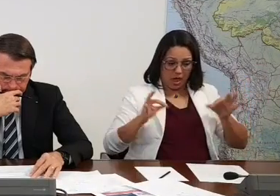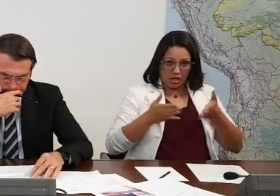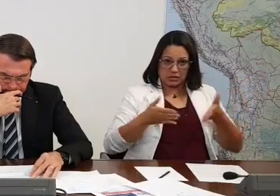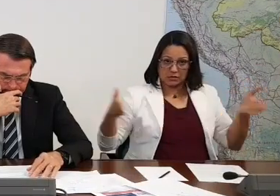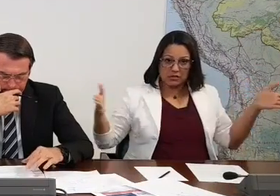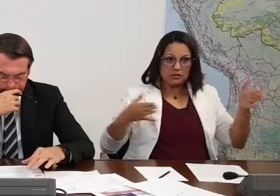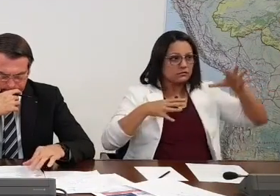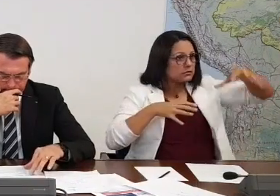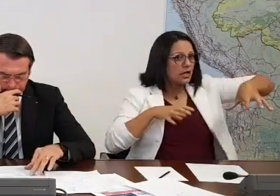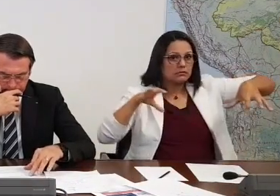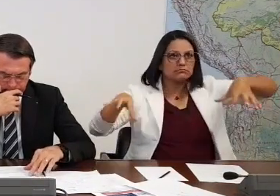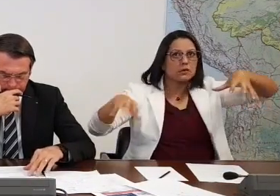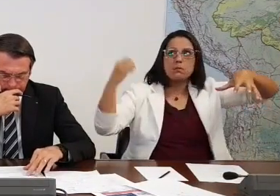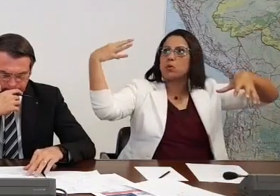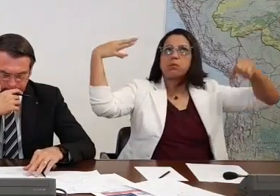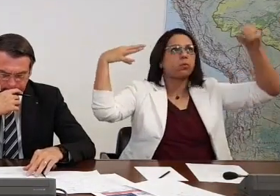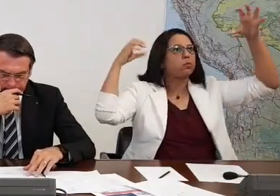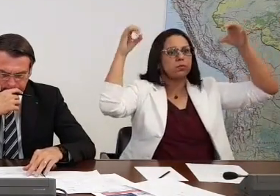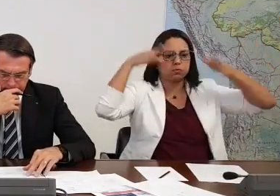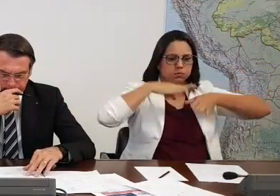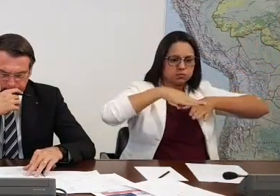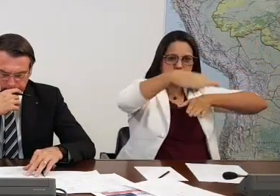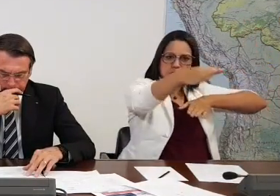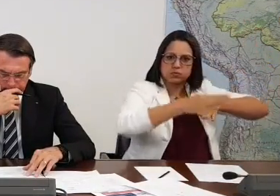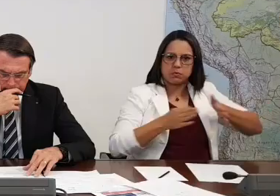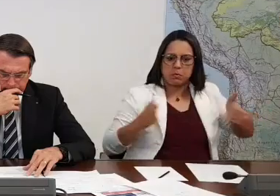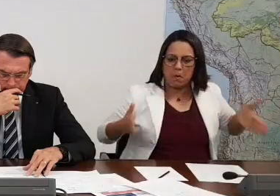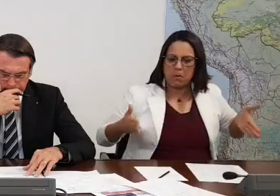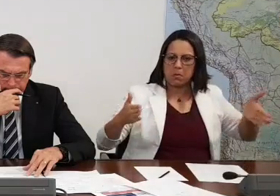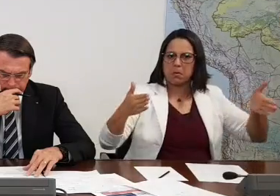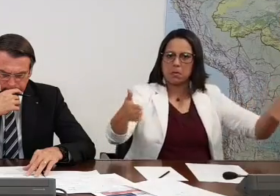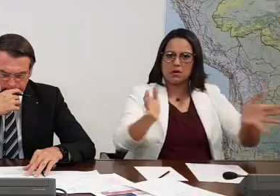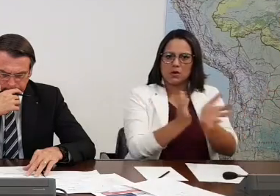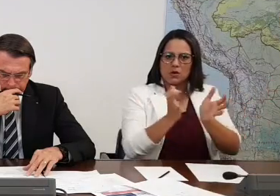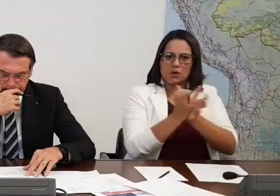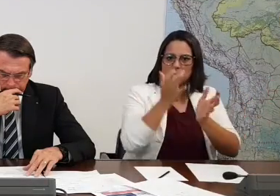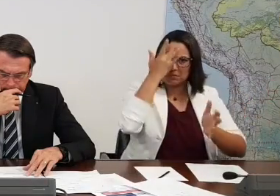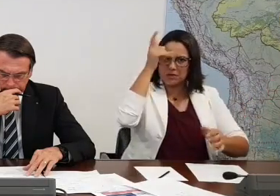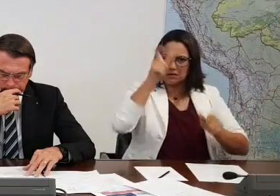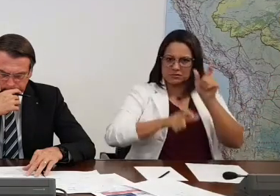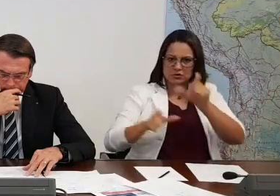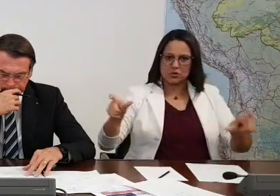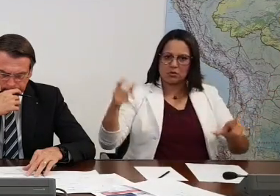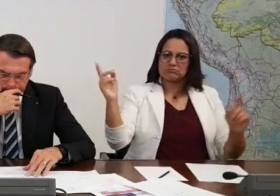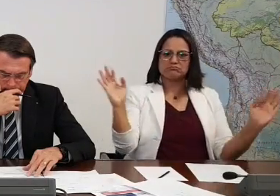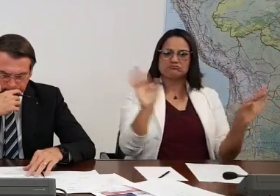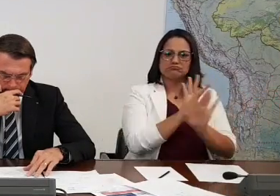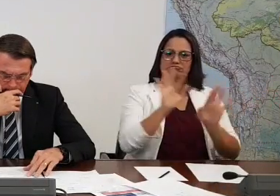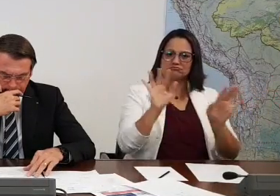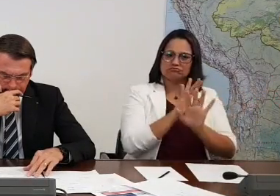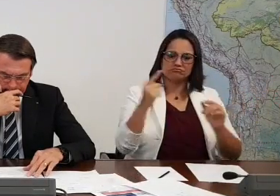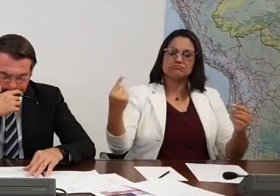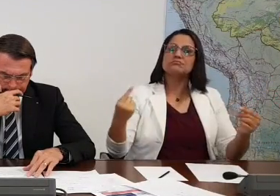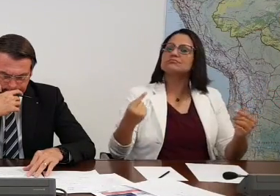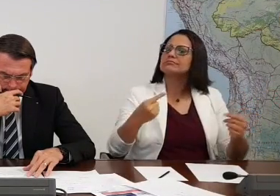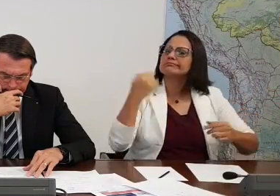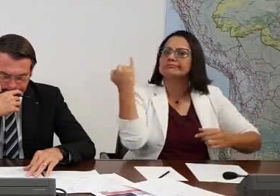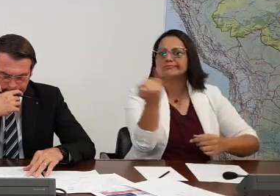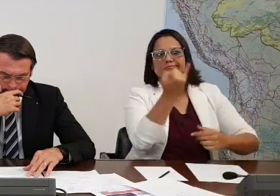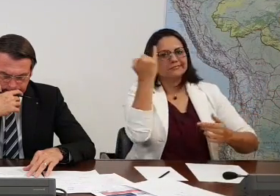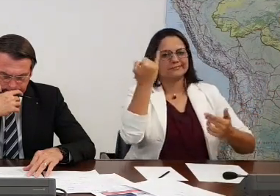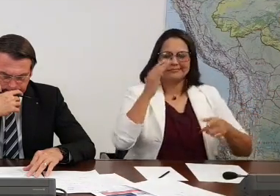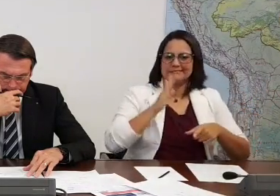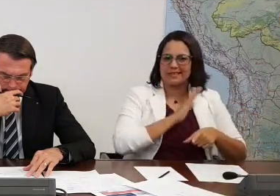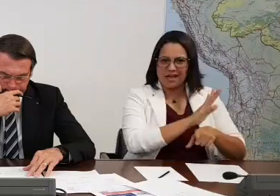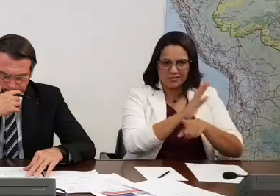pátio, vias internas, sinalização, balizamento, terminal de passageiros. Então é importante equipamento que vai ajudar